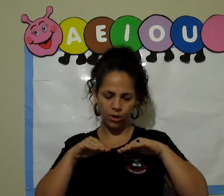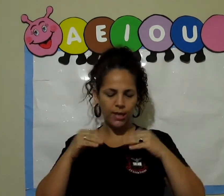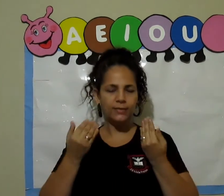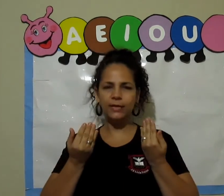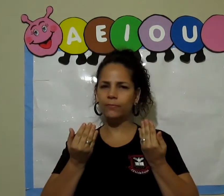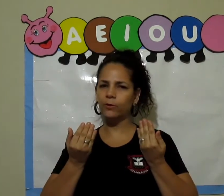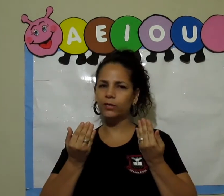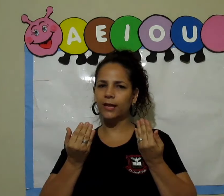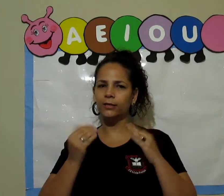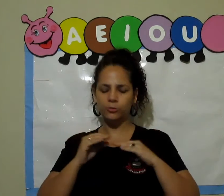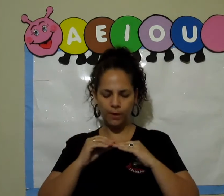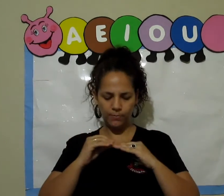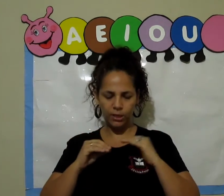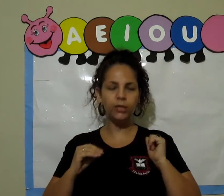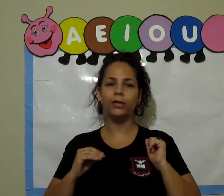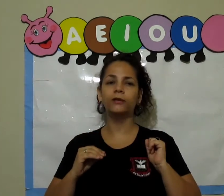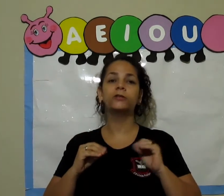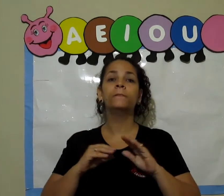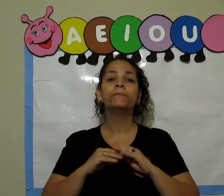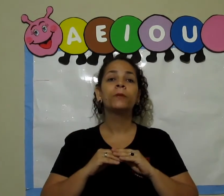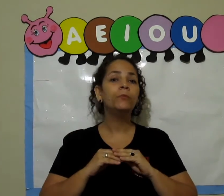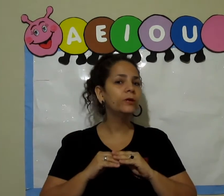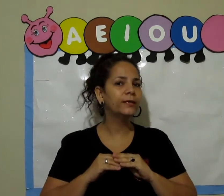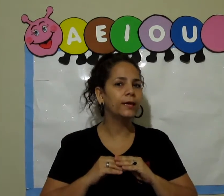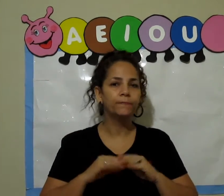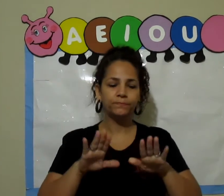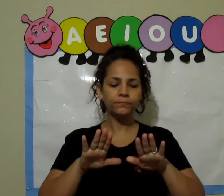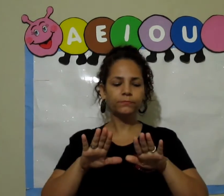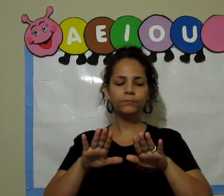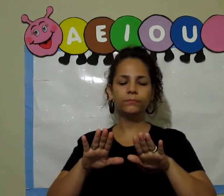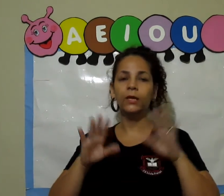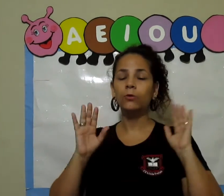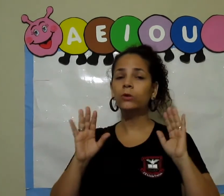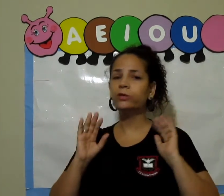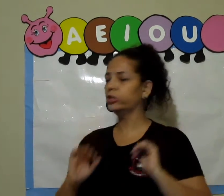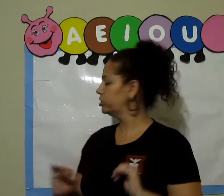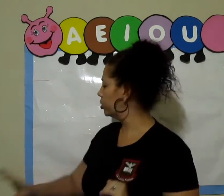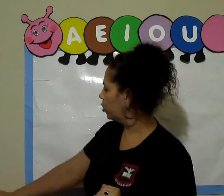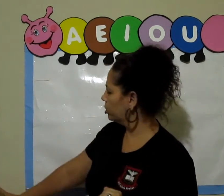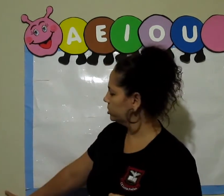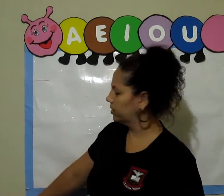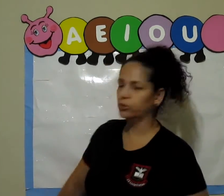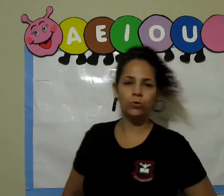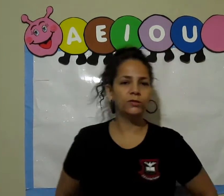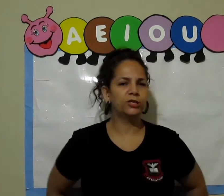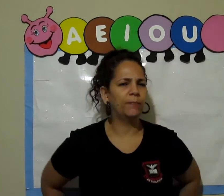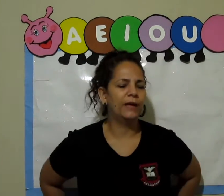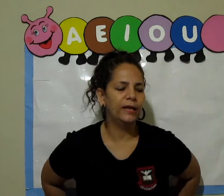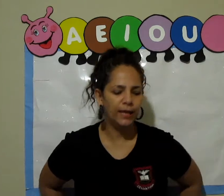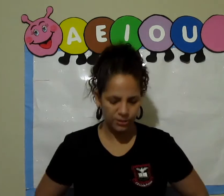Sempre cortadas bem pequenininhas. Por quê? Quando a gente encosta nas coisas, na parede,